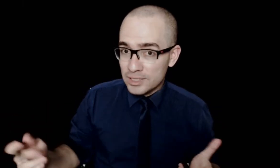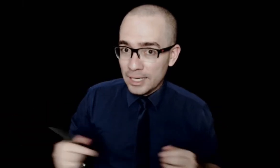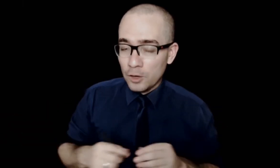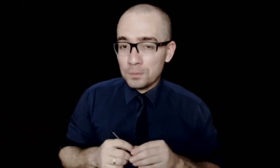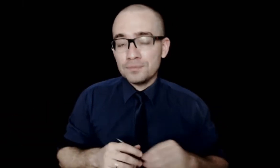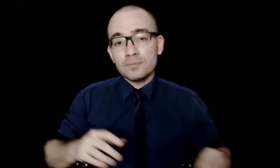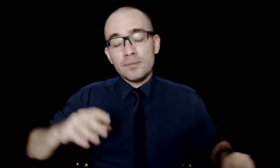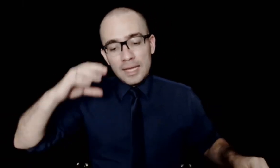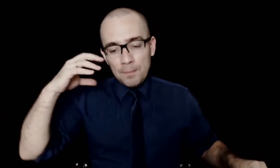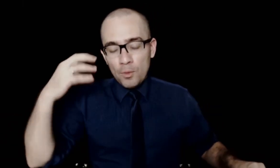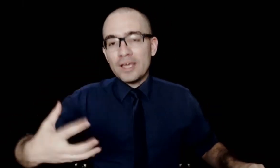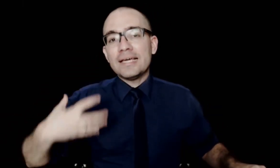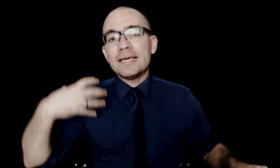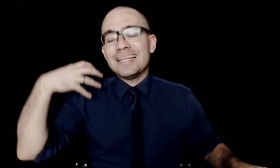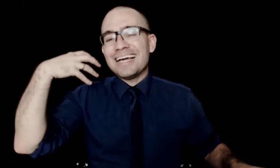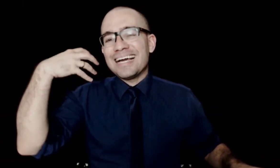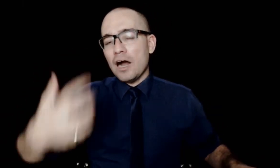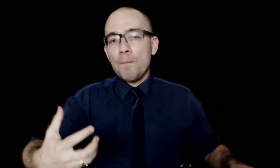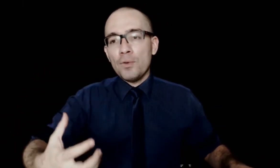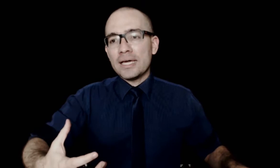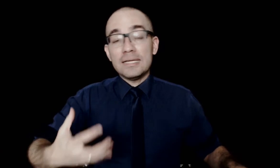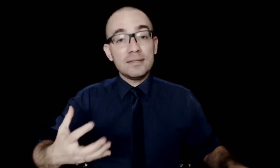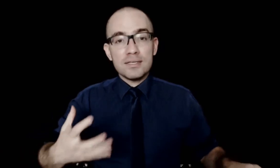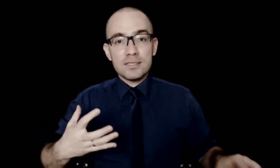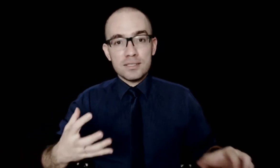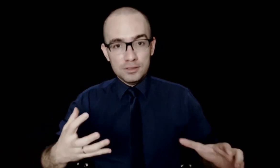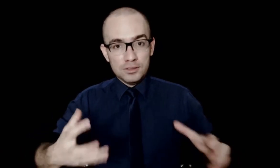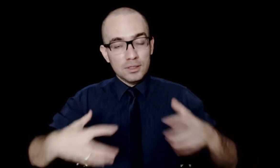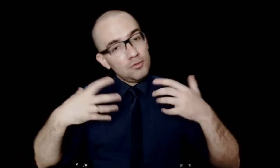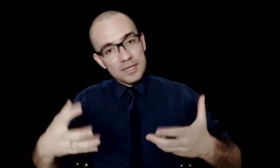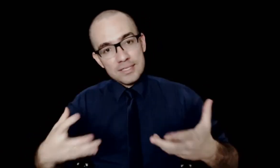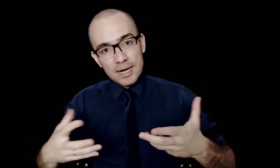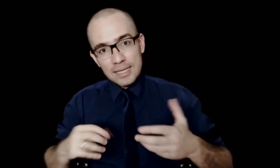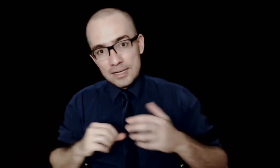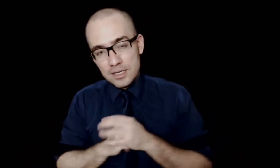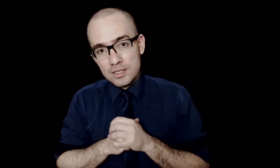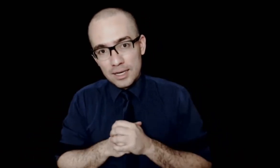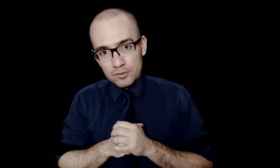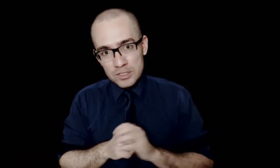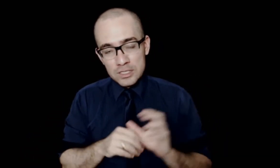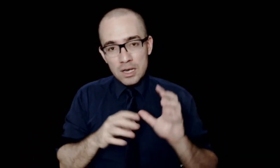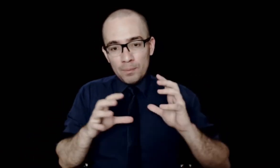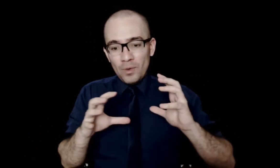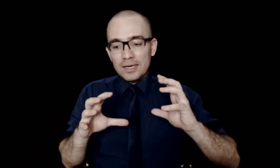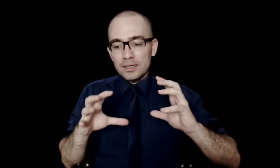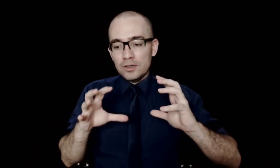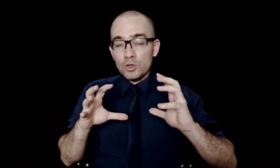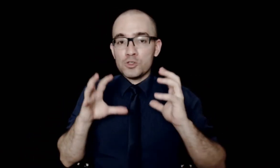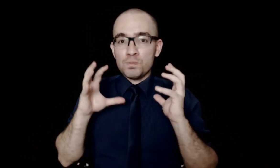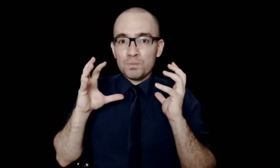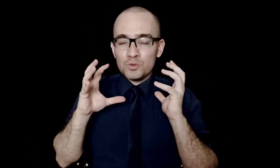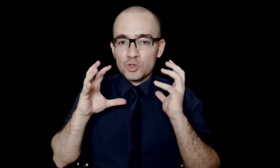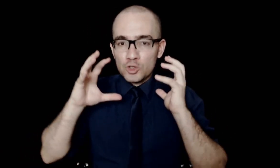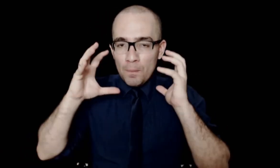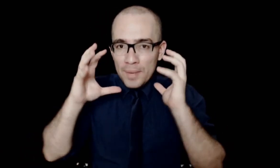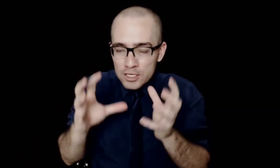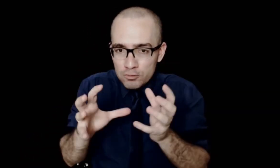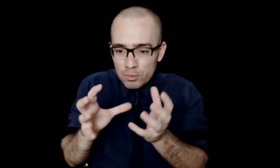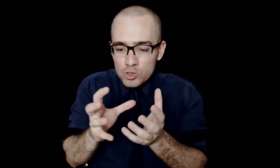vida real. Por que é legal? Por que é interessante fazer a análise das tarefas? Porque nós somente vamos